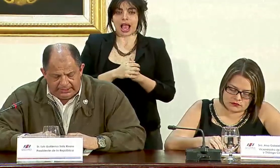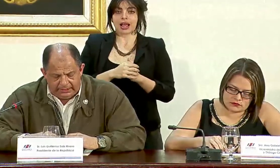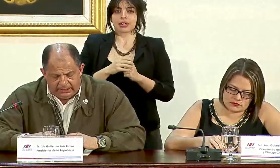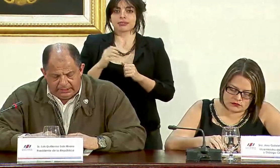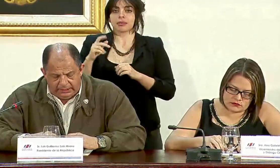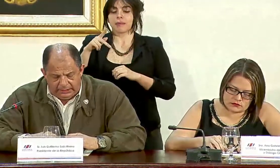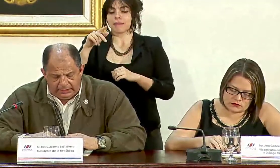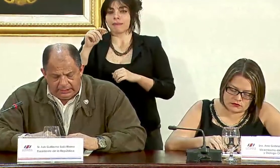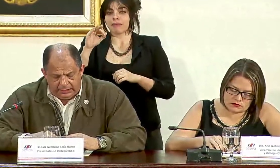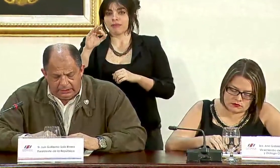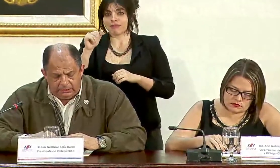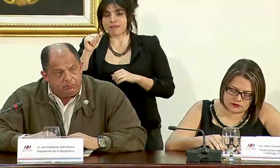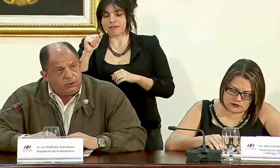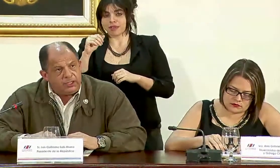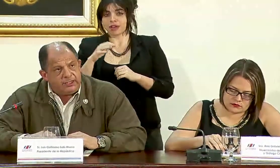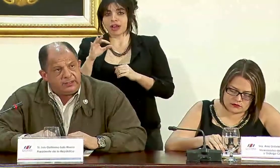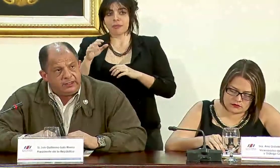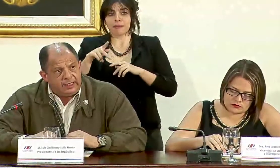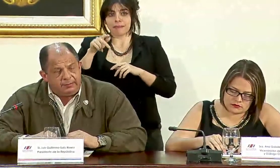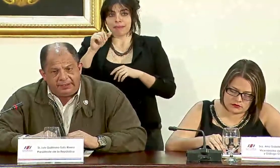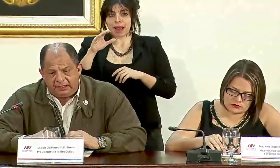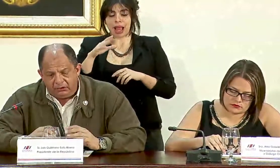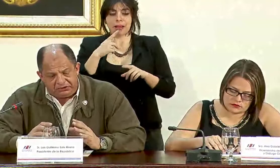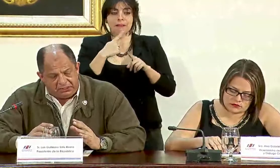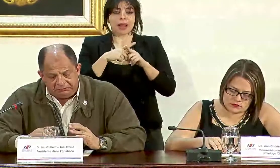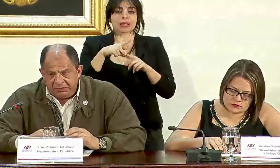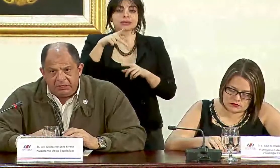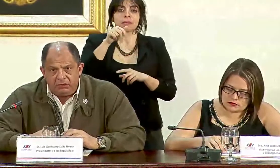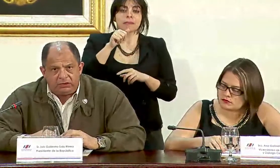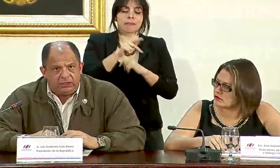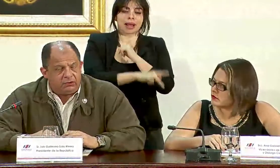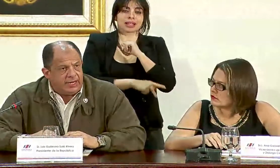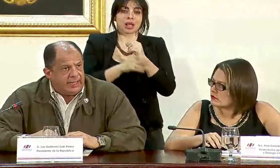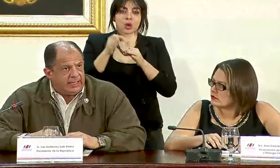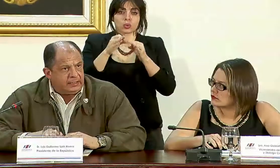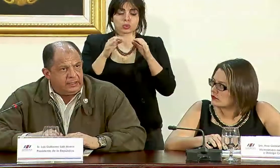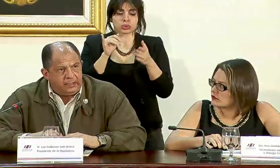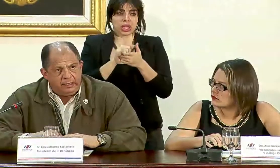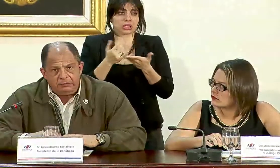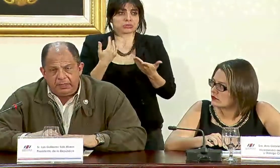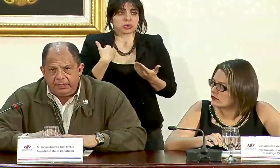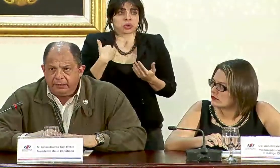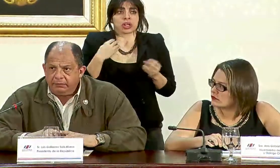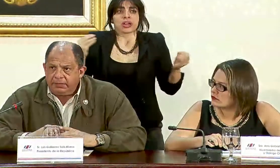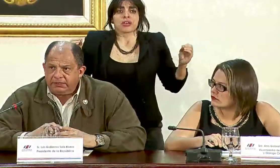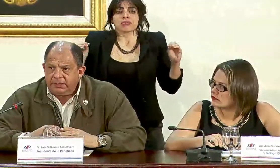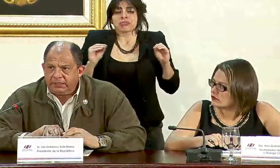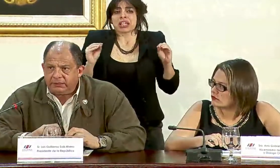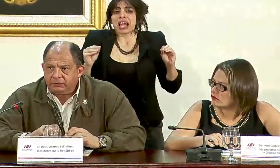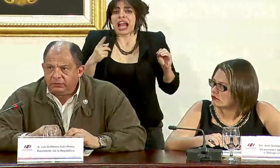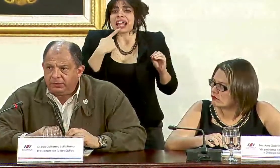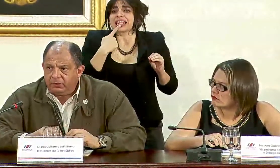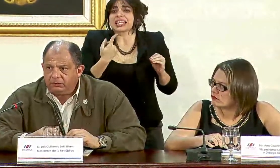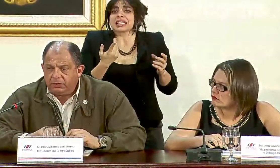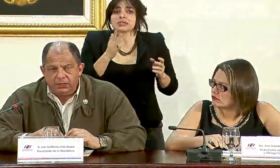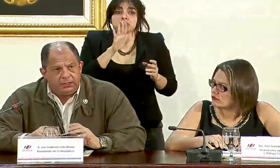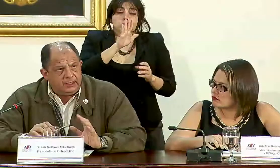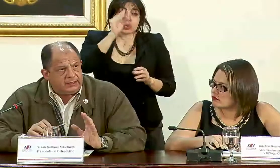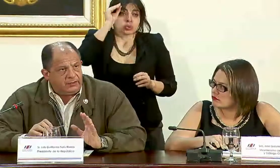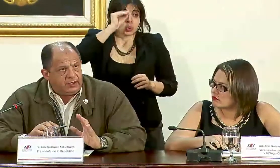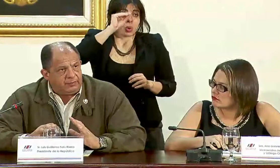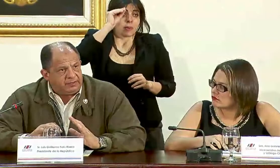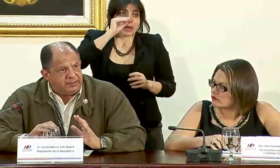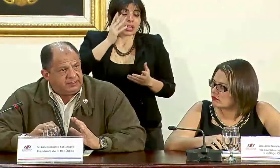Ciudadana y el bloque de sindical Patria Justa no tengo nada que decir esta es una opinión